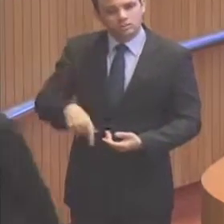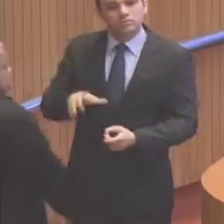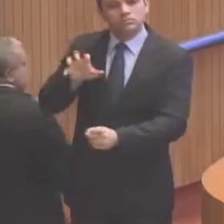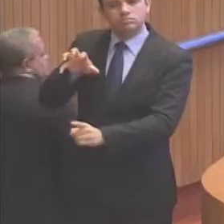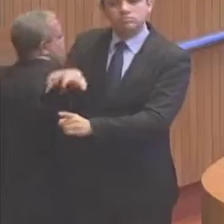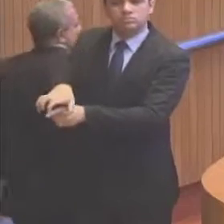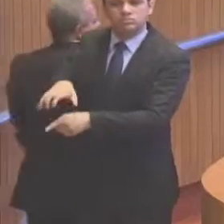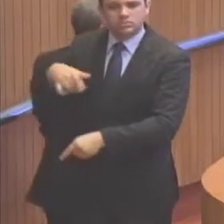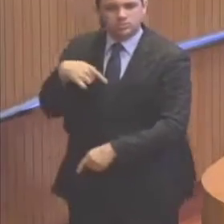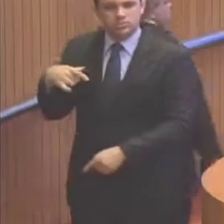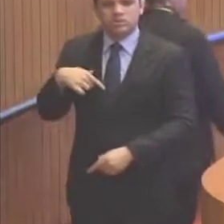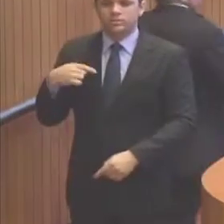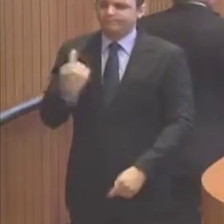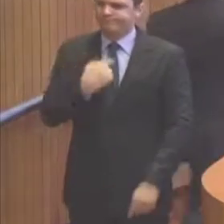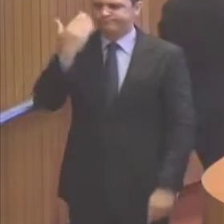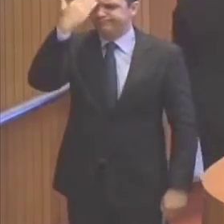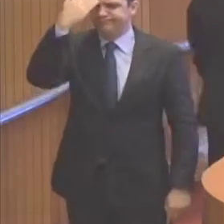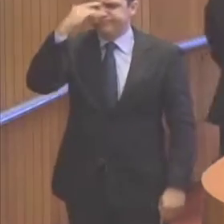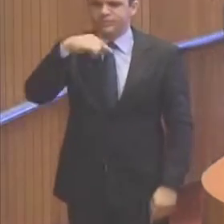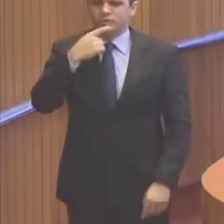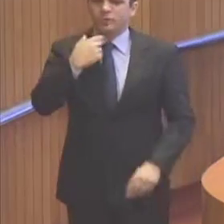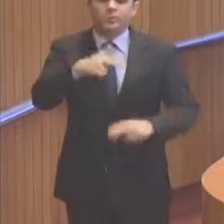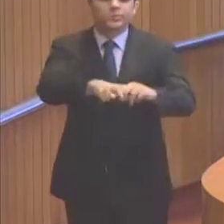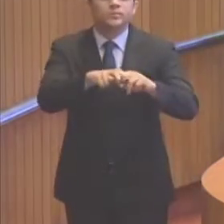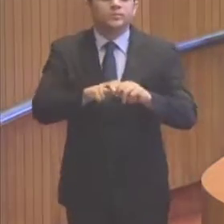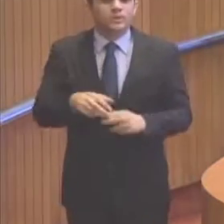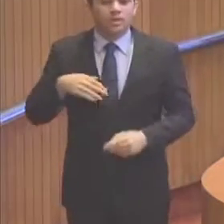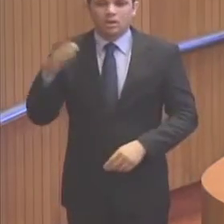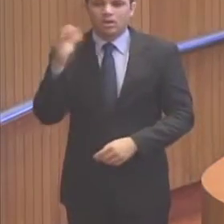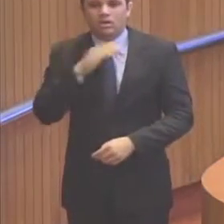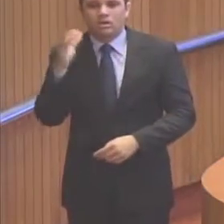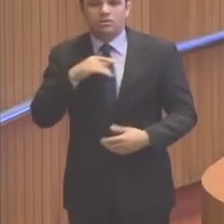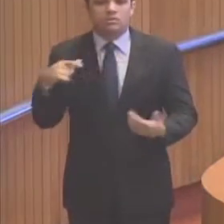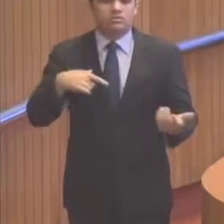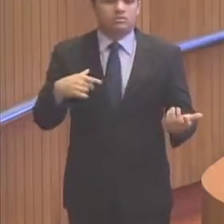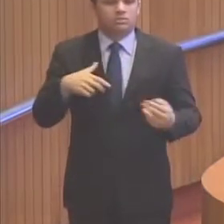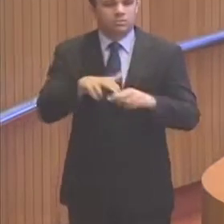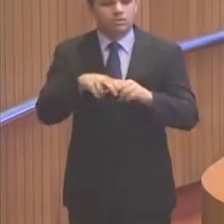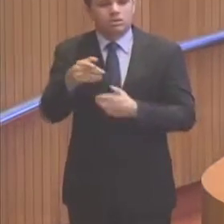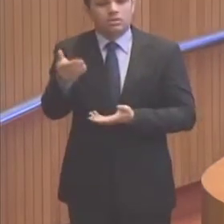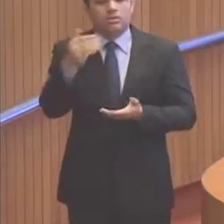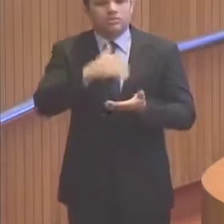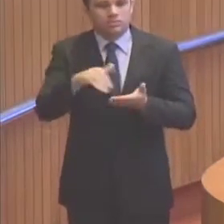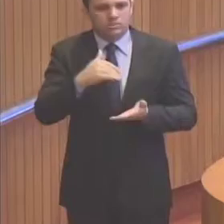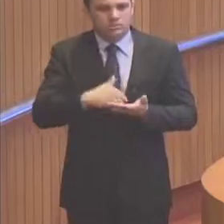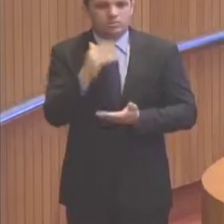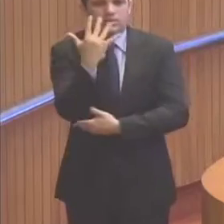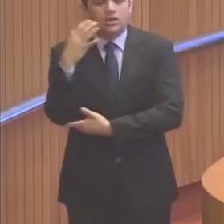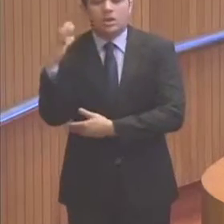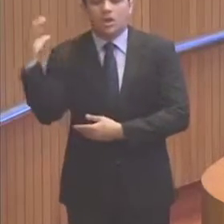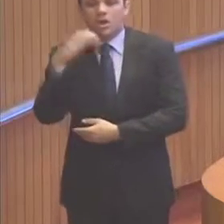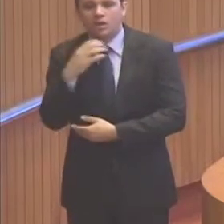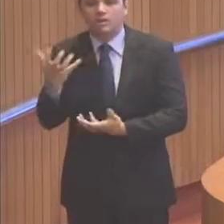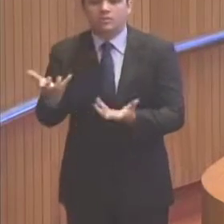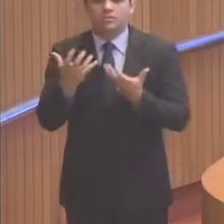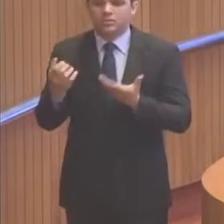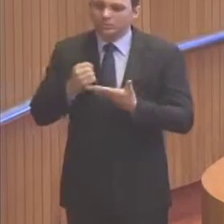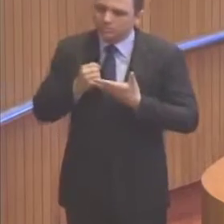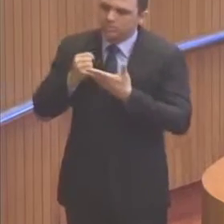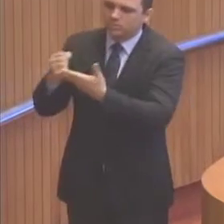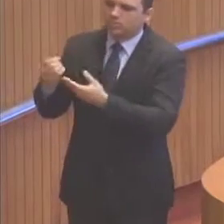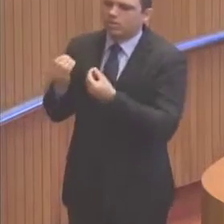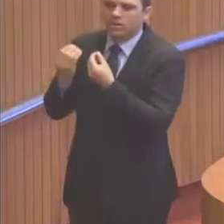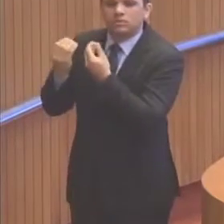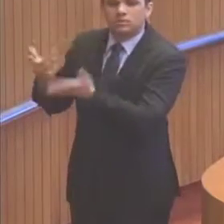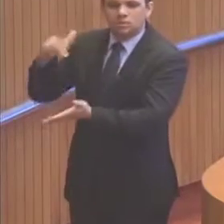não consigo entender por que essa pressa toda da Secretaria de Meio Ambiente em querer conceder essa